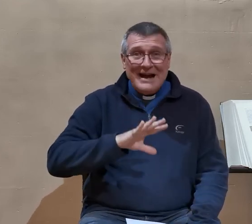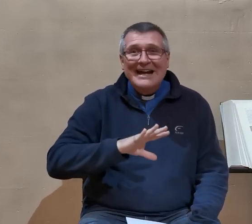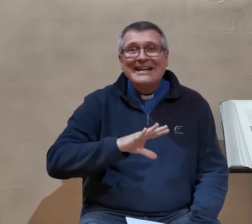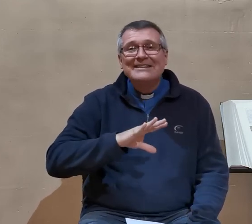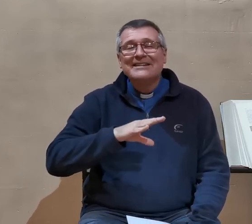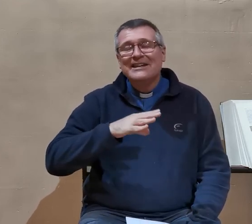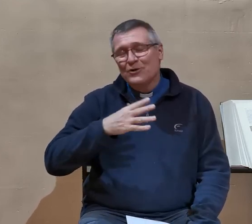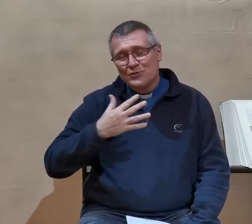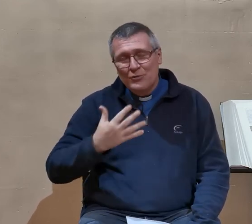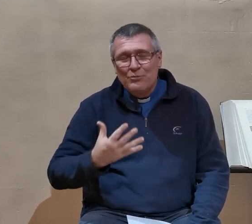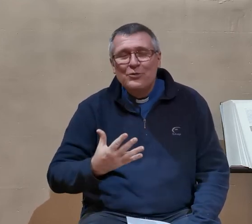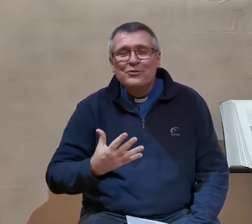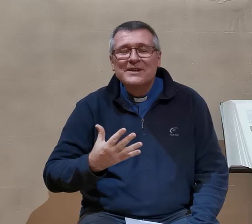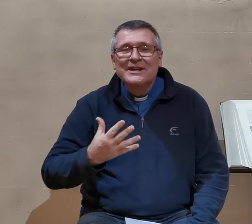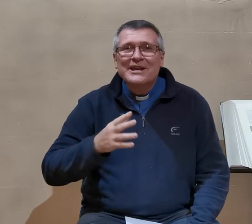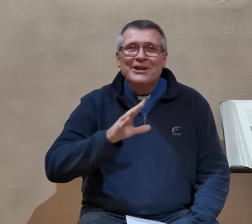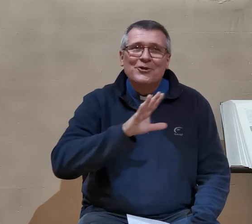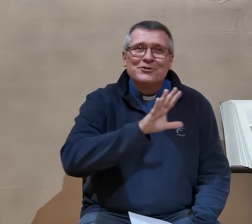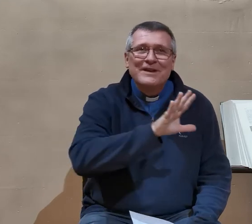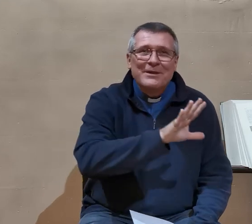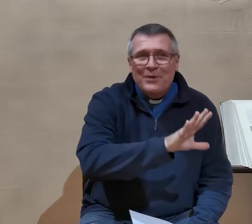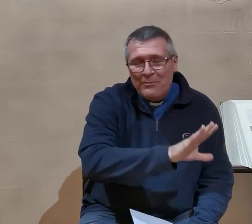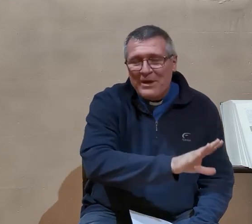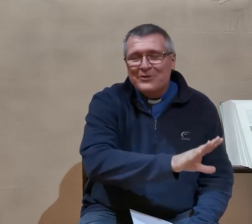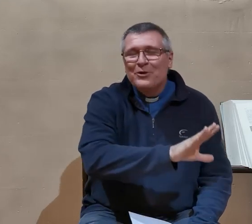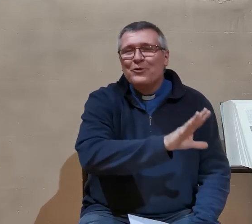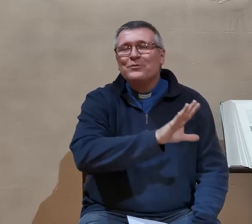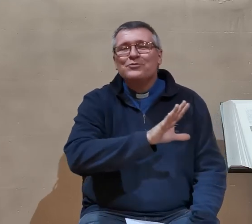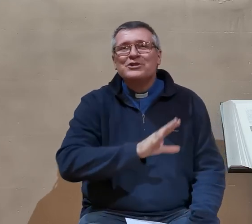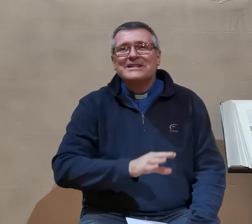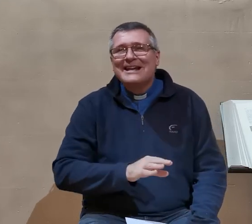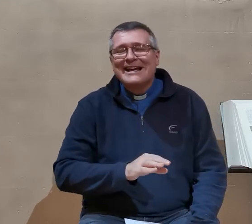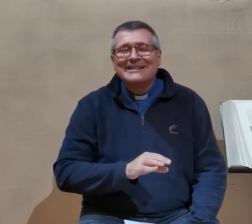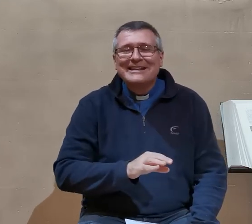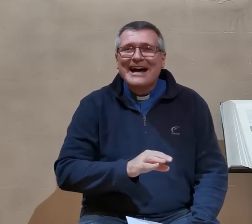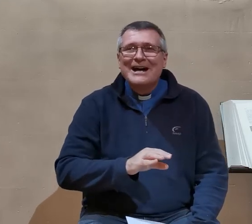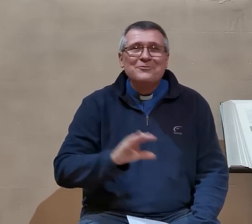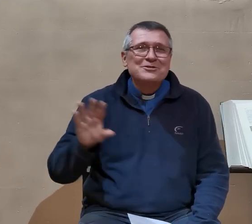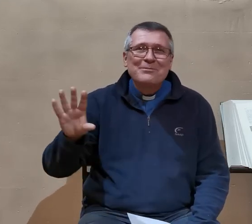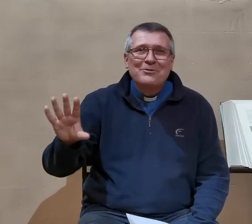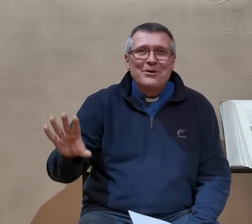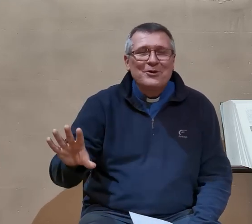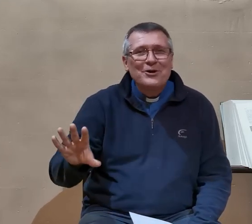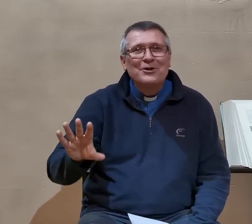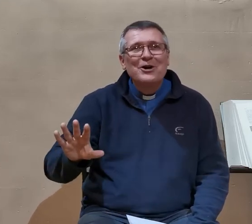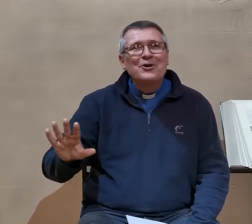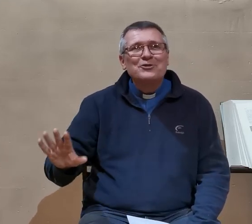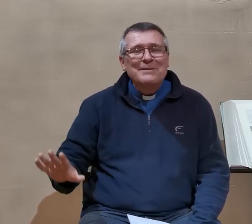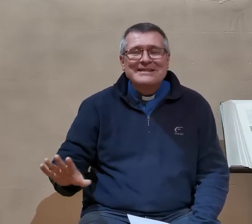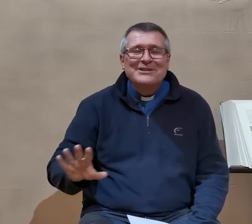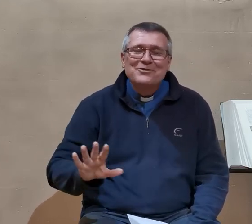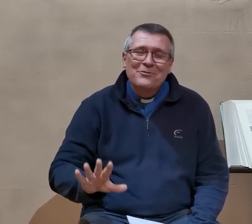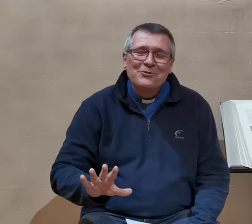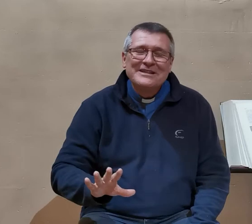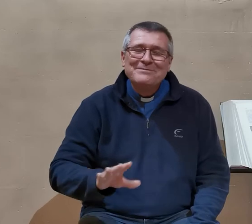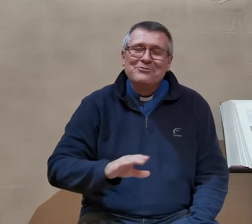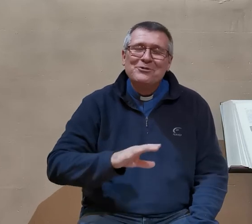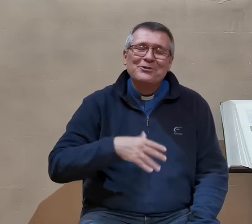je m'arrête, quand je me pose, quand je vais mettre une bougie à la cathédrale ou simplement quand je m'assieds sur mon lit pour